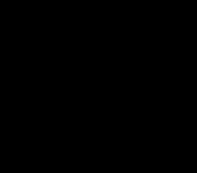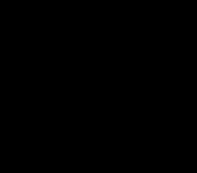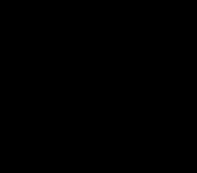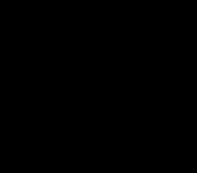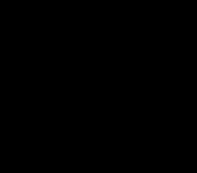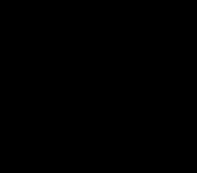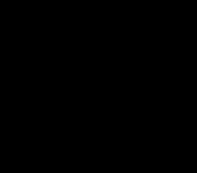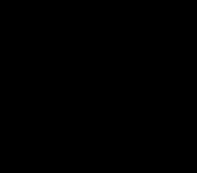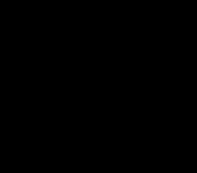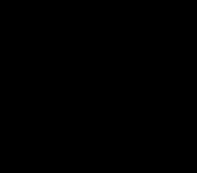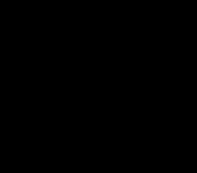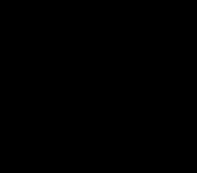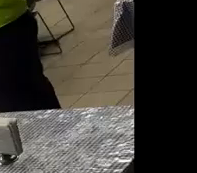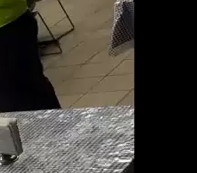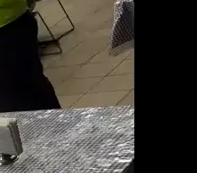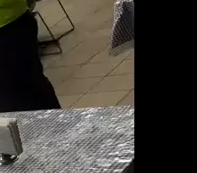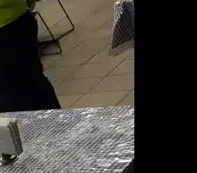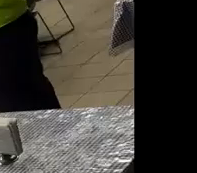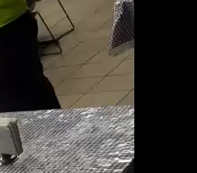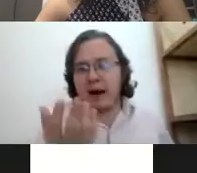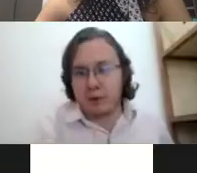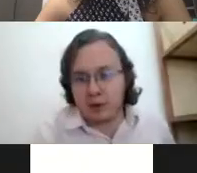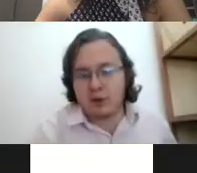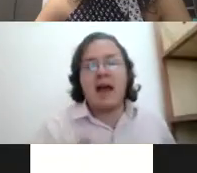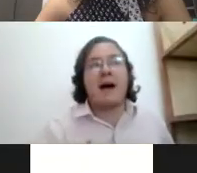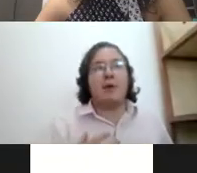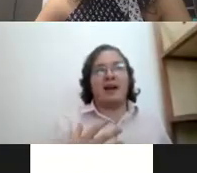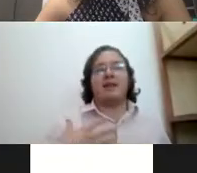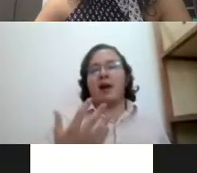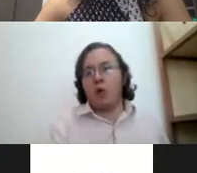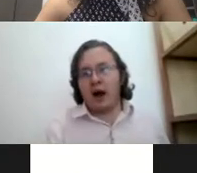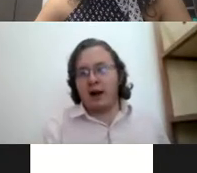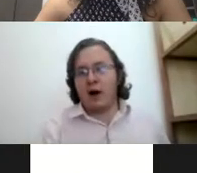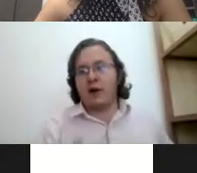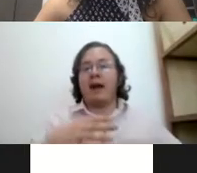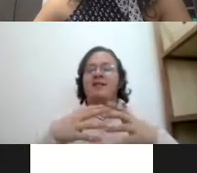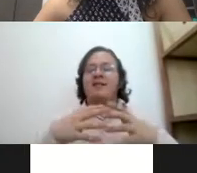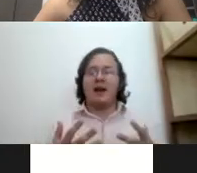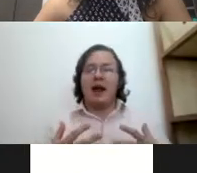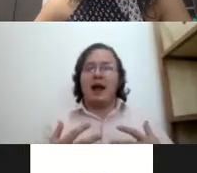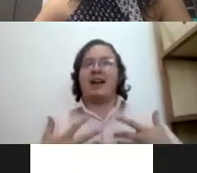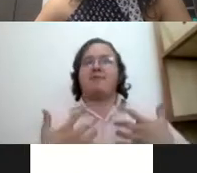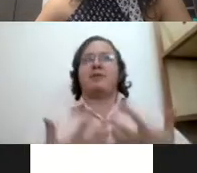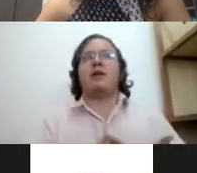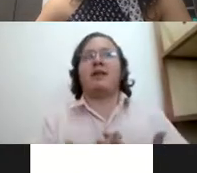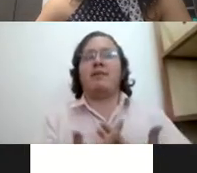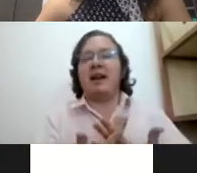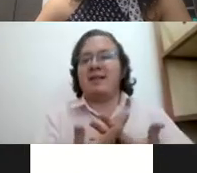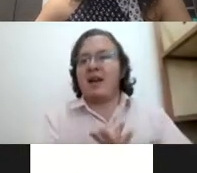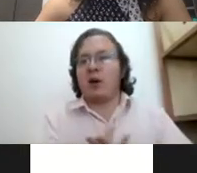rodilla o cosas así por el estilo y es más fácil para nosotros ver acceder a un lugar ahora imagínense ustedes las personas que vienen en silla